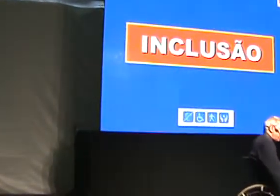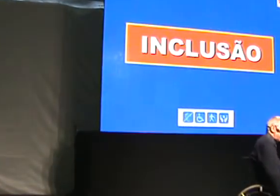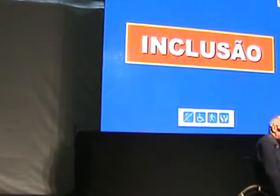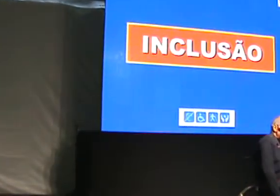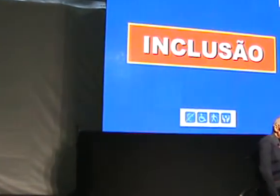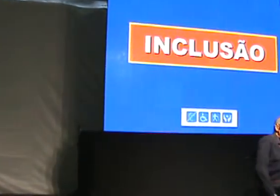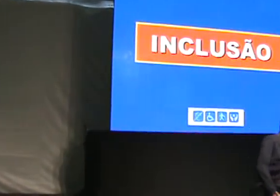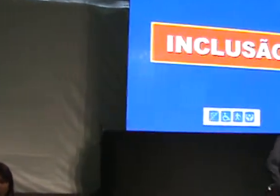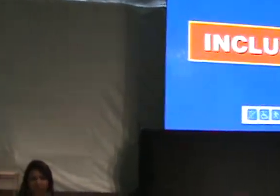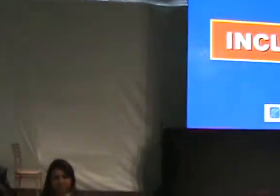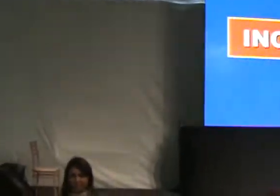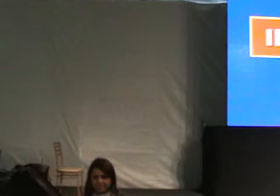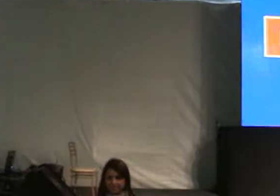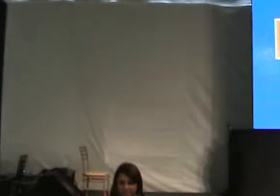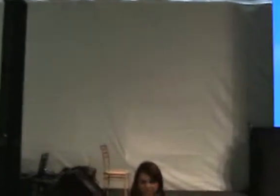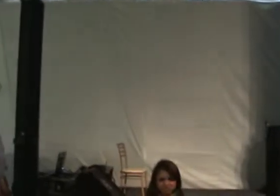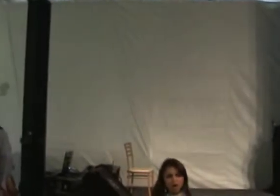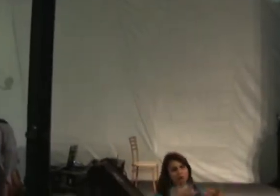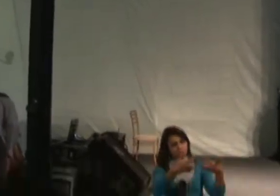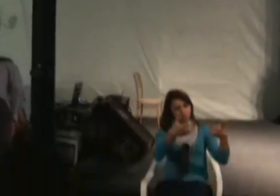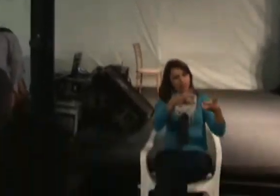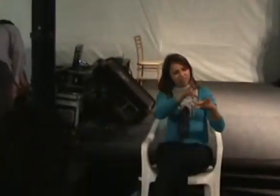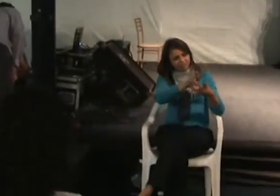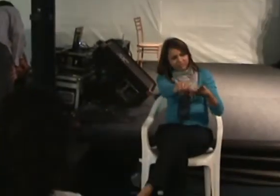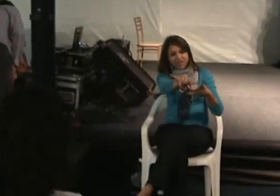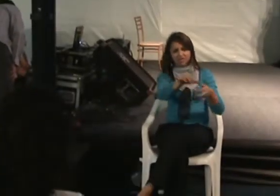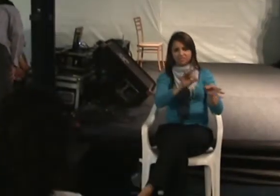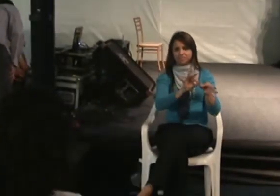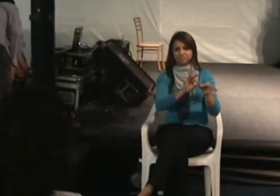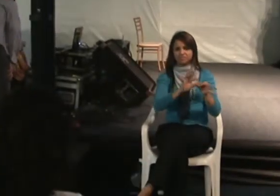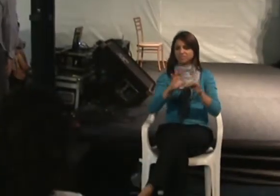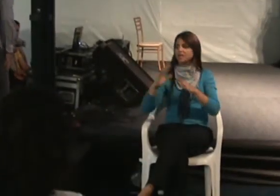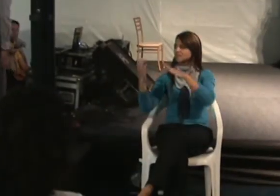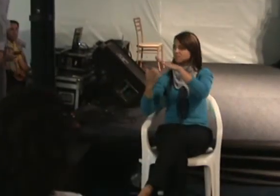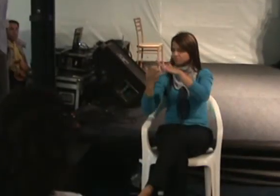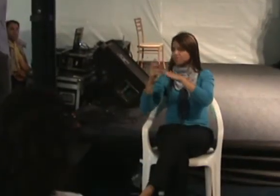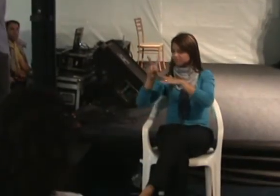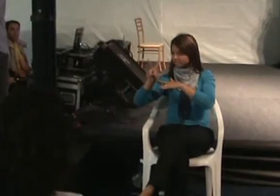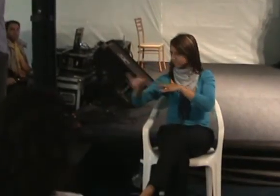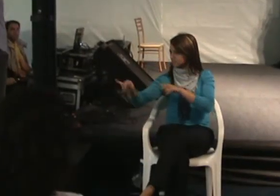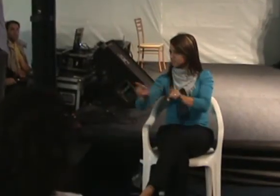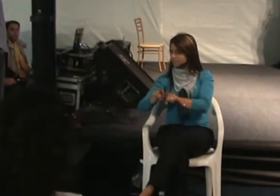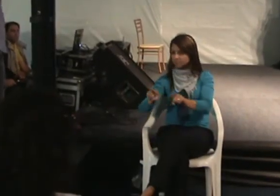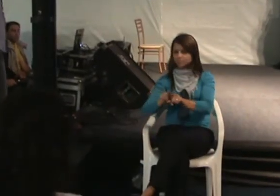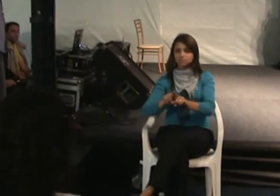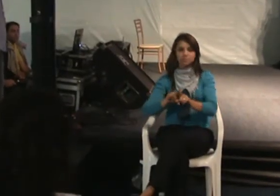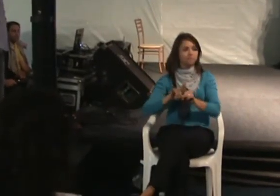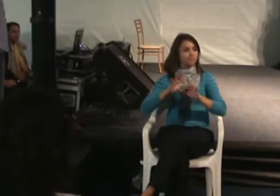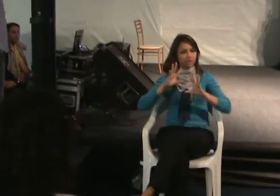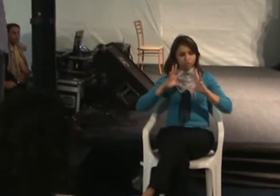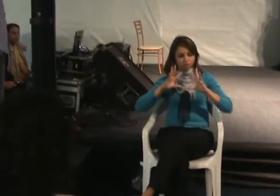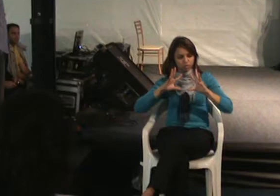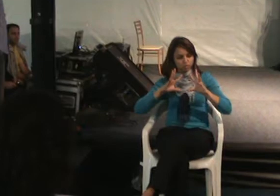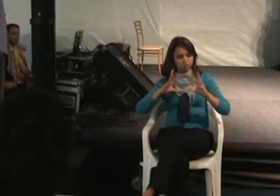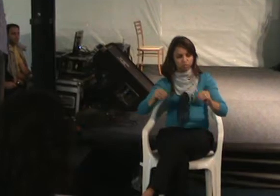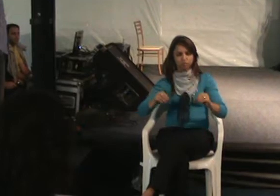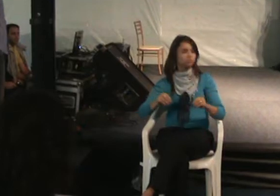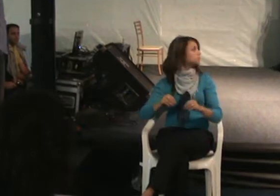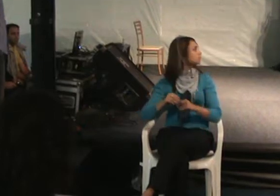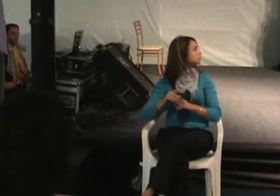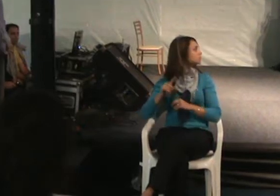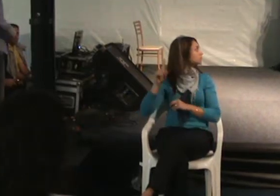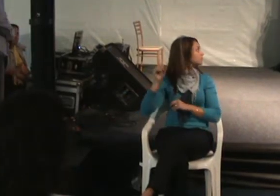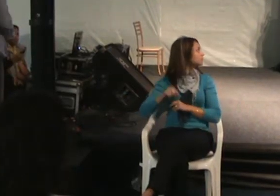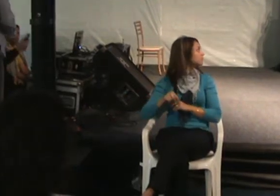Coppel faz, tudo que a Coppel vai fazer, tudo que outras empresas fazem, esse é o pano de fundo.